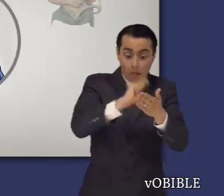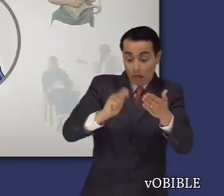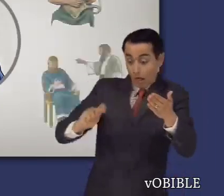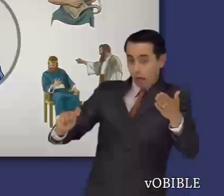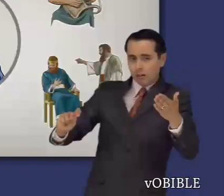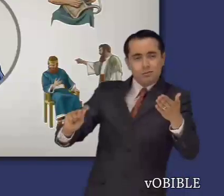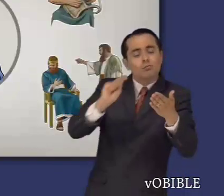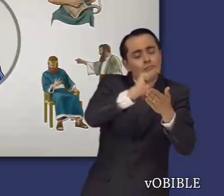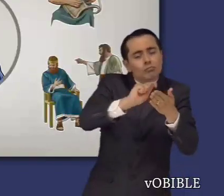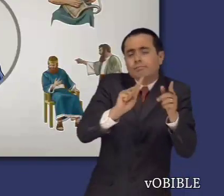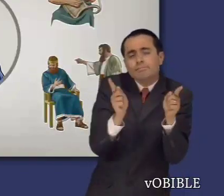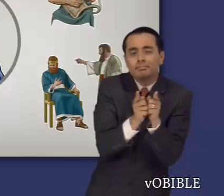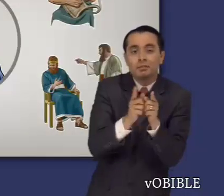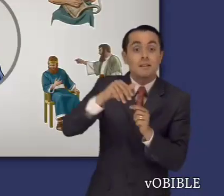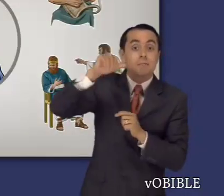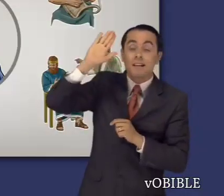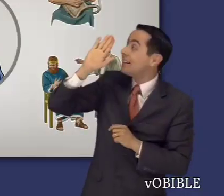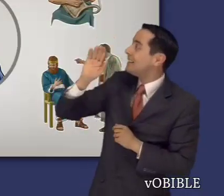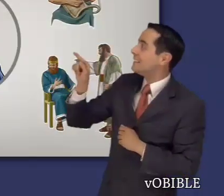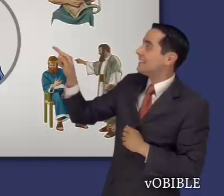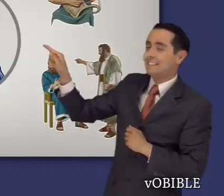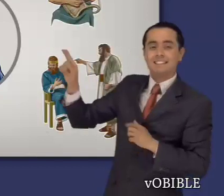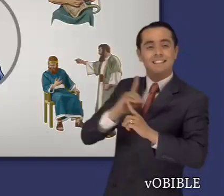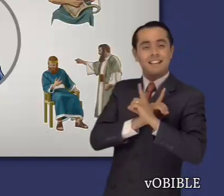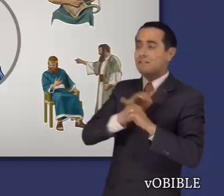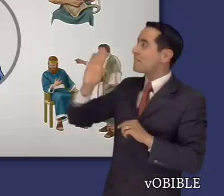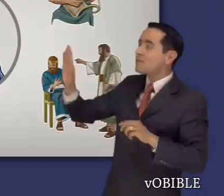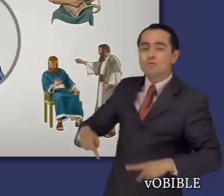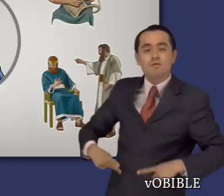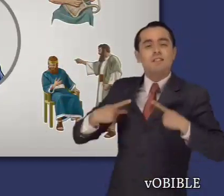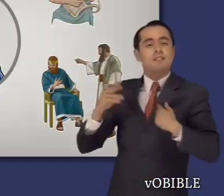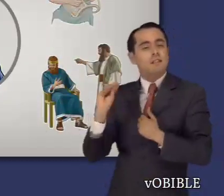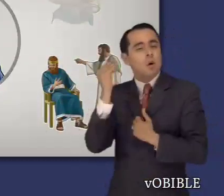Muchos de ellos se basan en experiencias por las que pasó David.